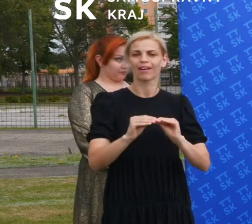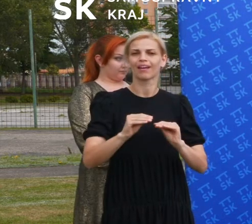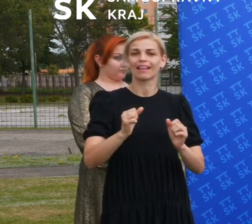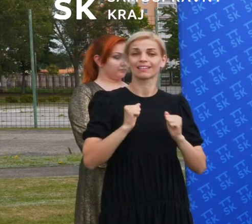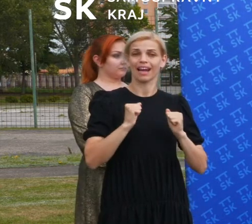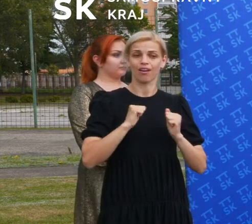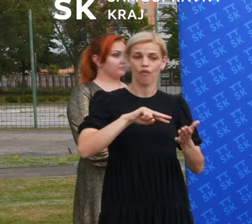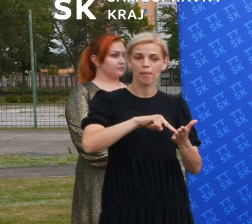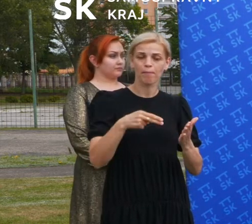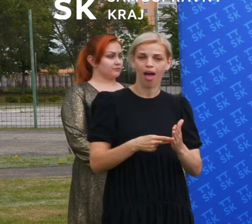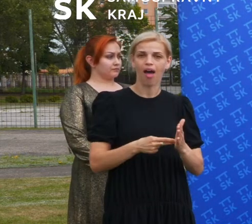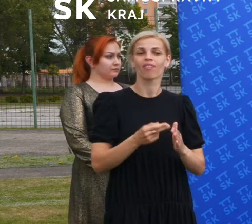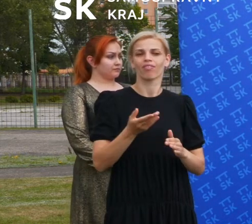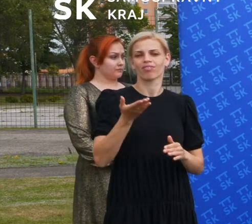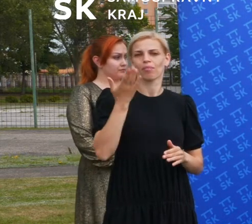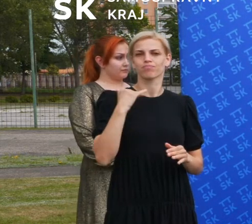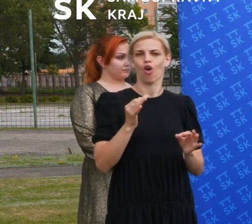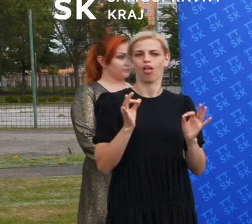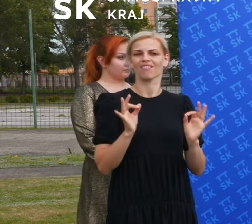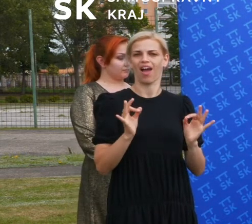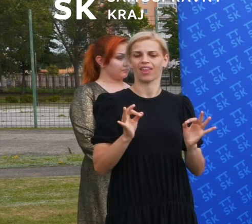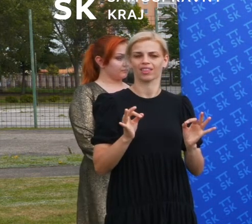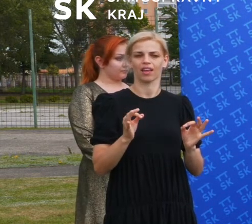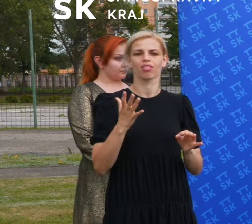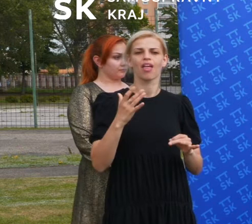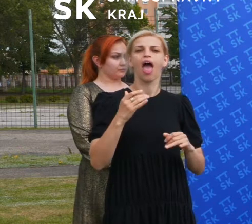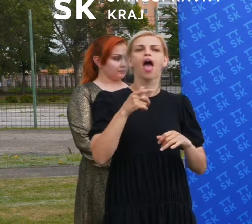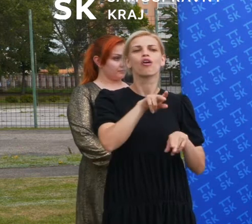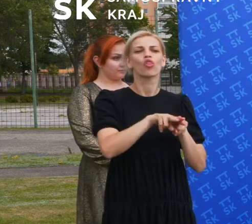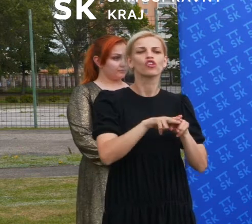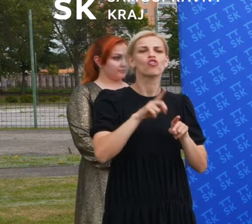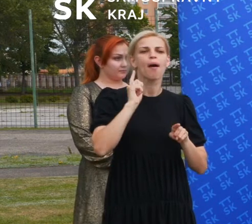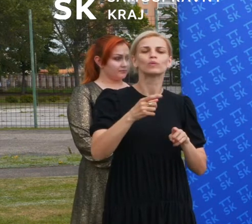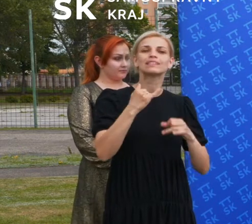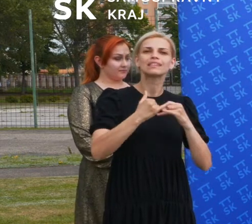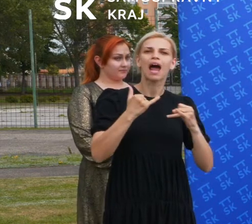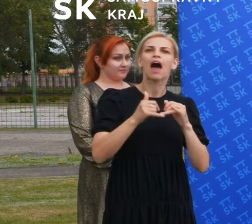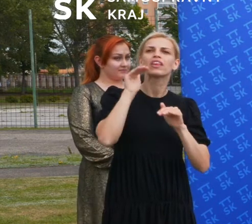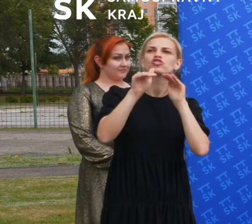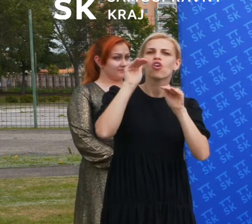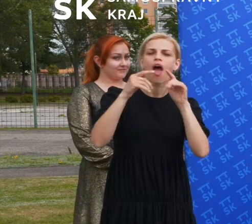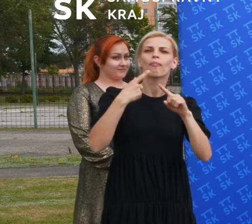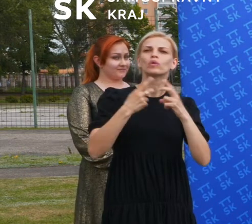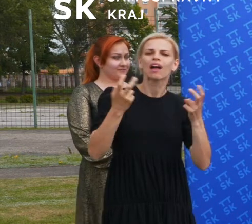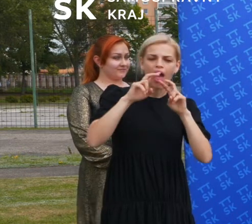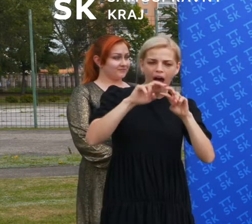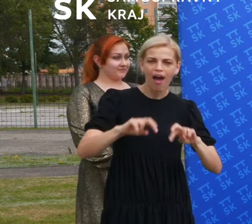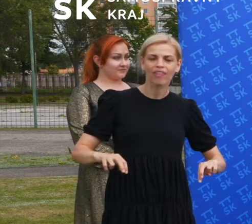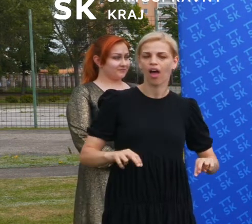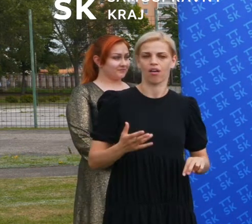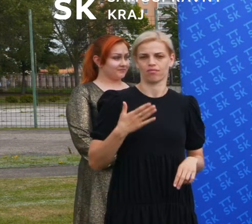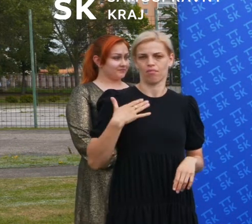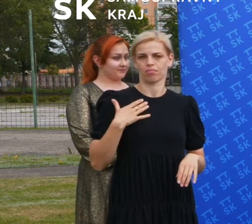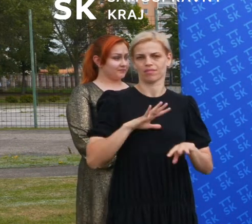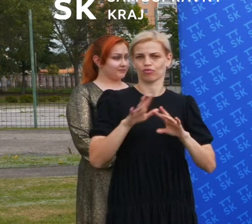prípravy tak kvalitný, aby naši rodičia to nemuseli hľadať v zahraničí a aby tých stredoškolákov vlastne